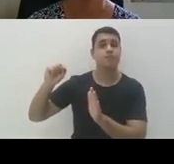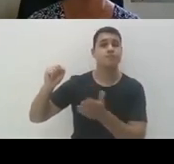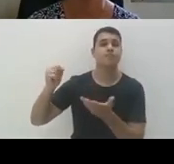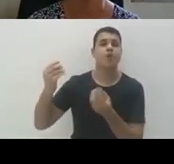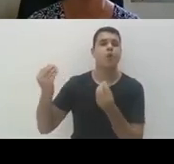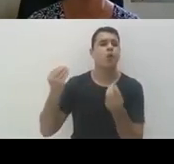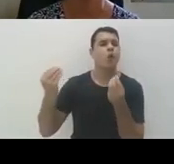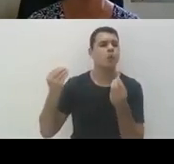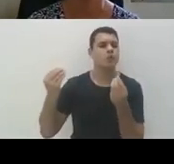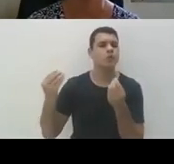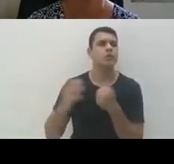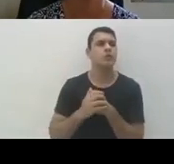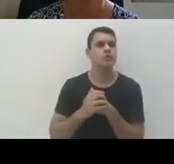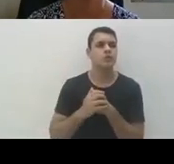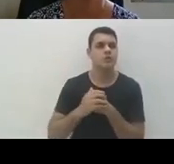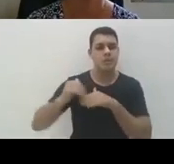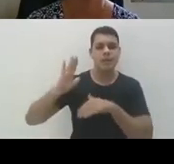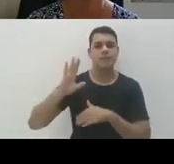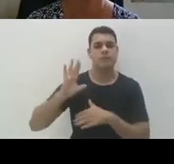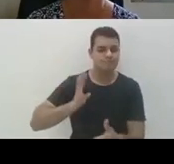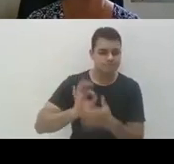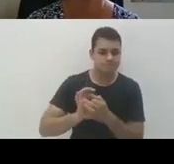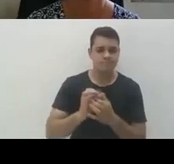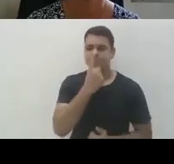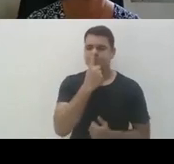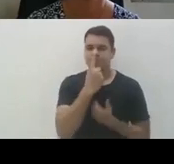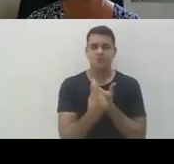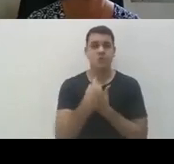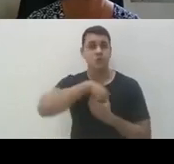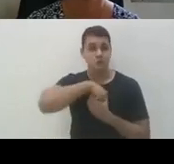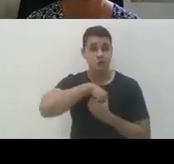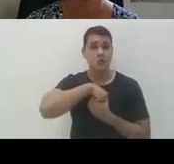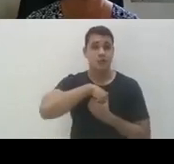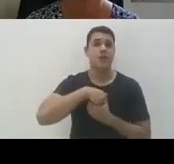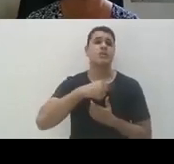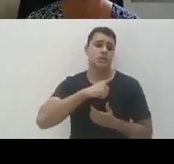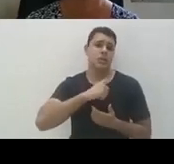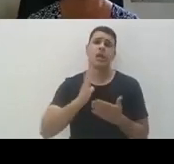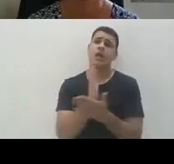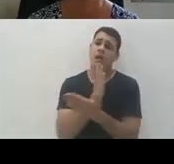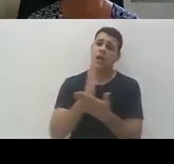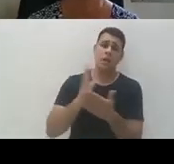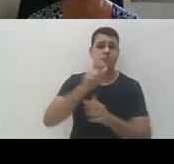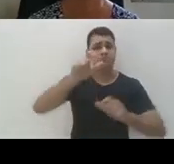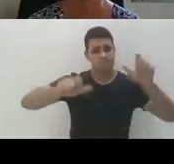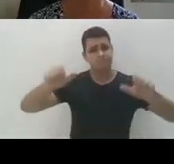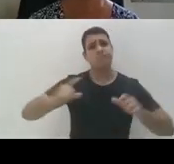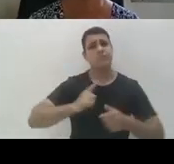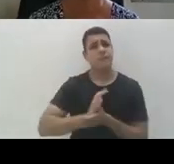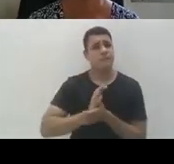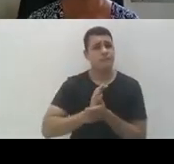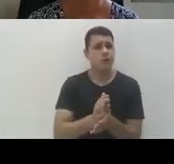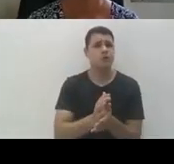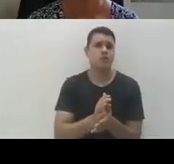da nossa intimidade, da nossa subjetividade, que são preconceitos que cada um de nós, sem